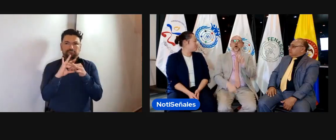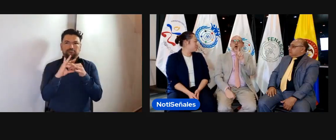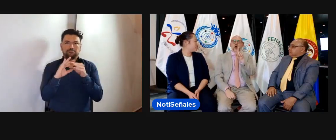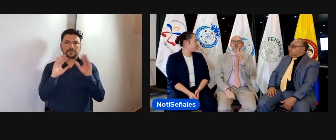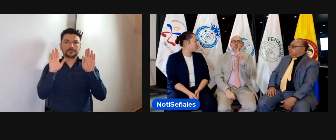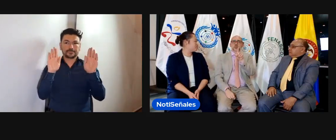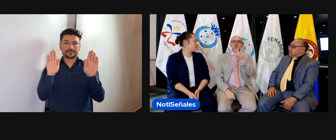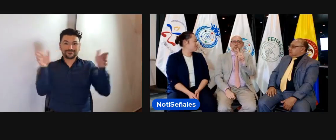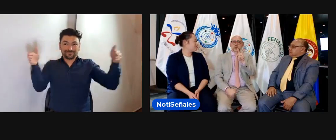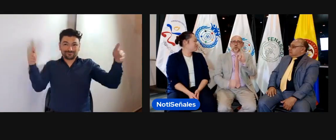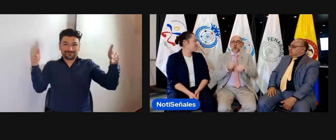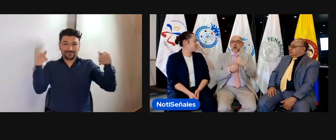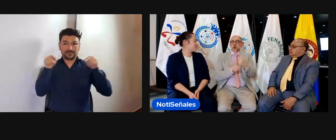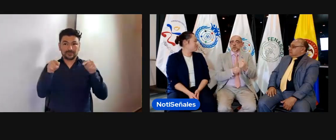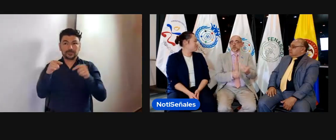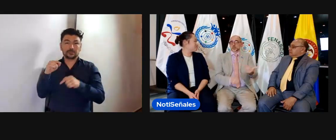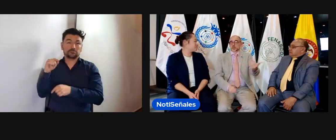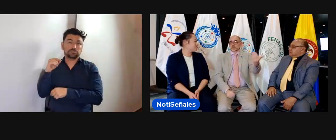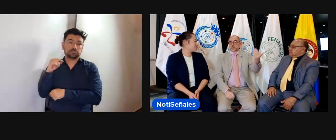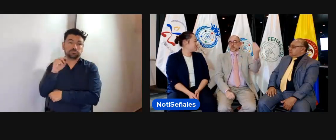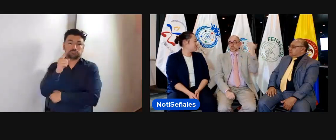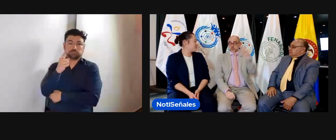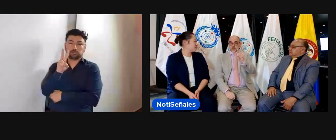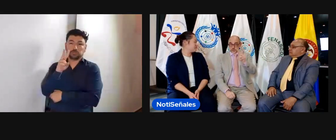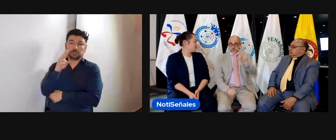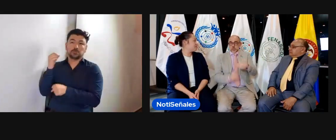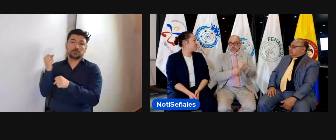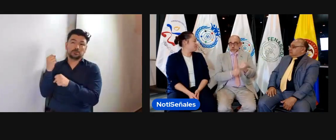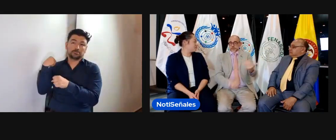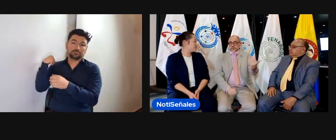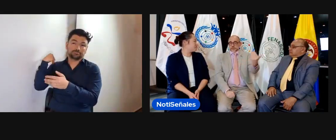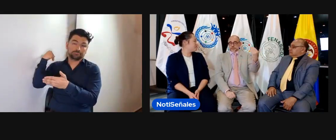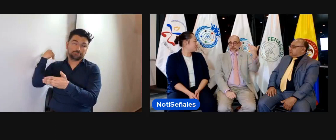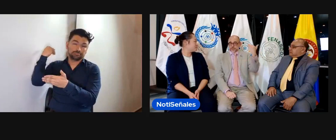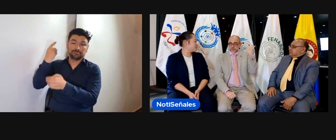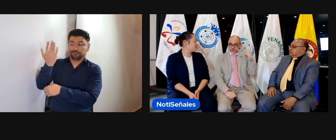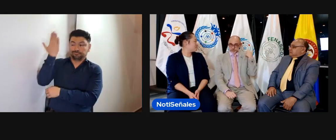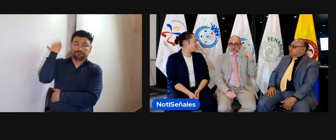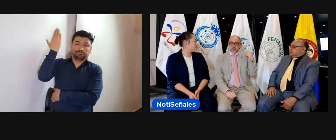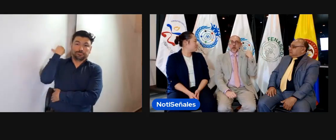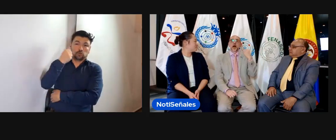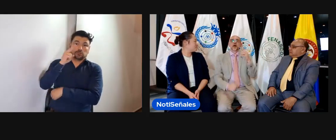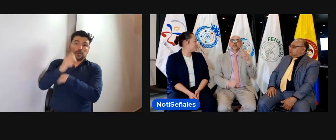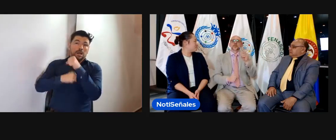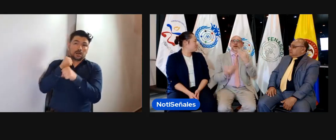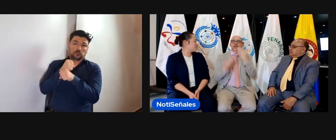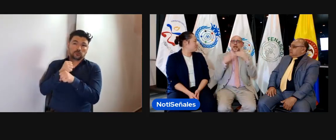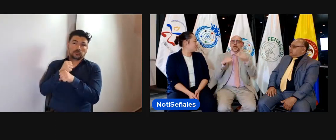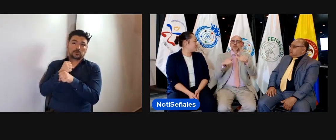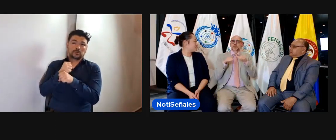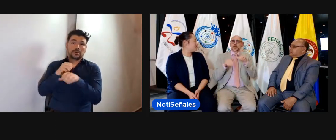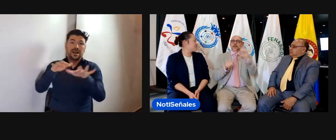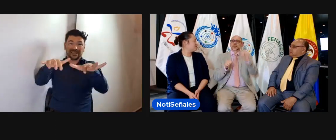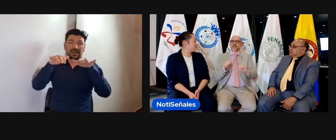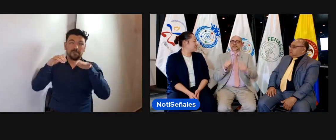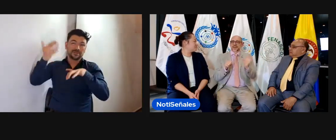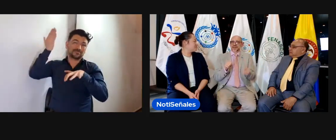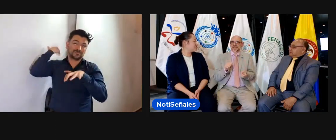sección de jóvenes de la WFD. Hace aproximadamente unos 12 años, en la